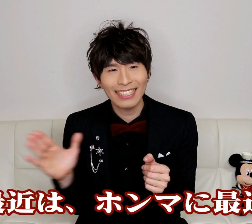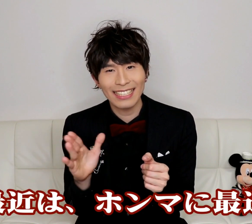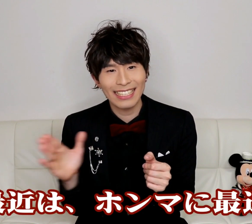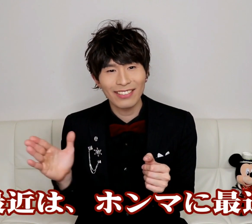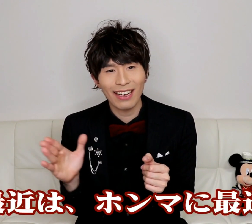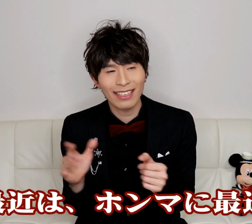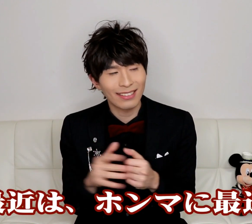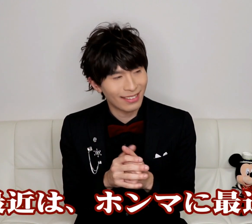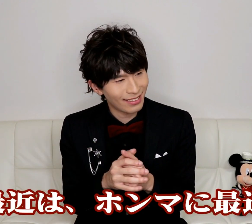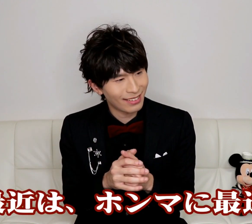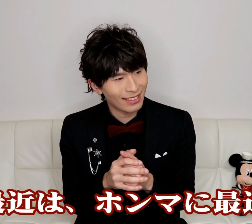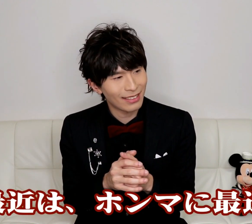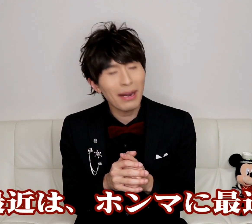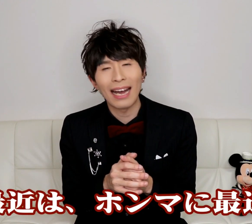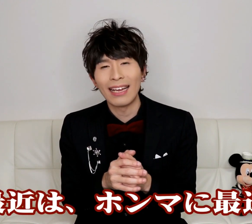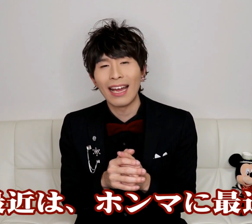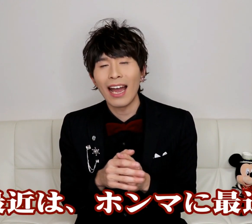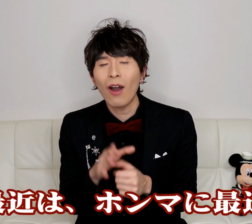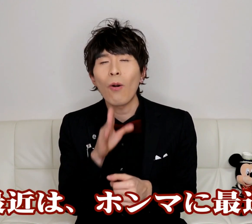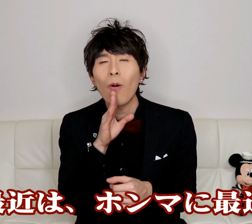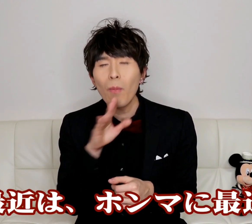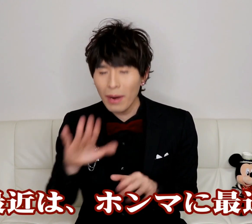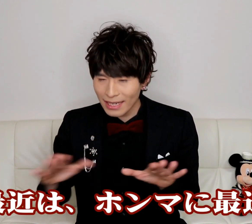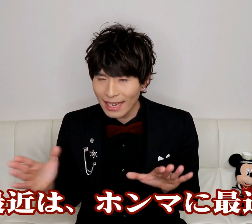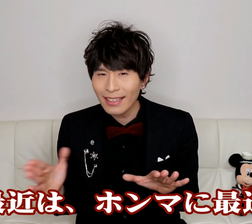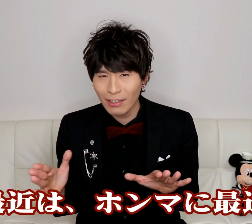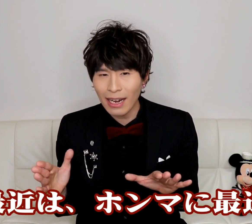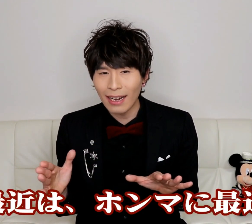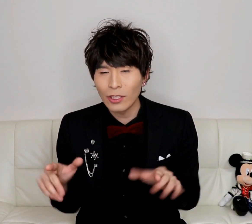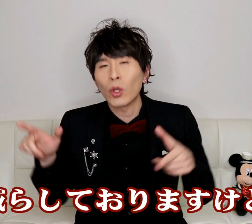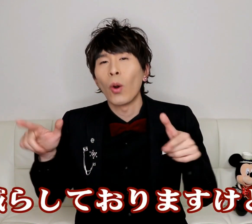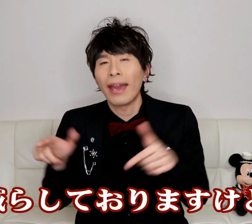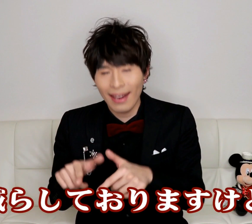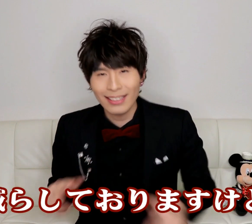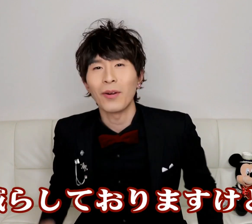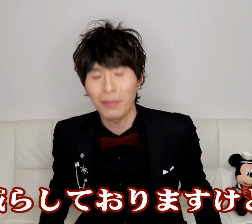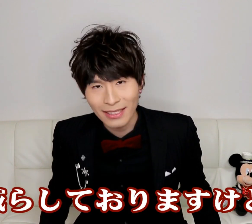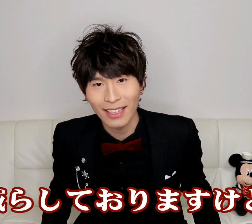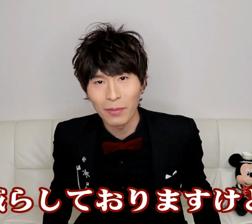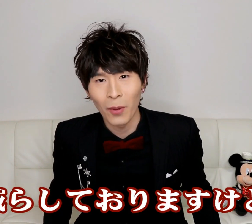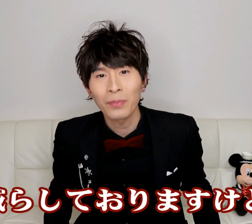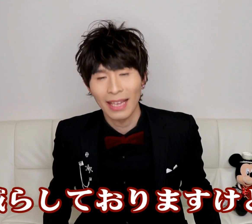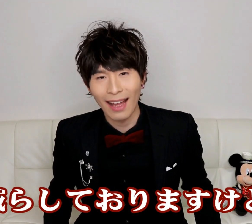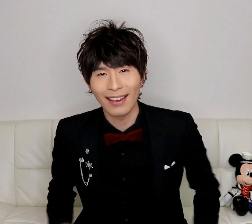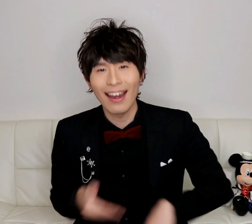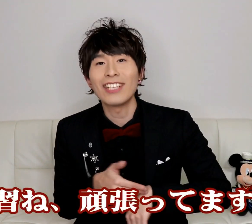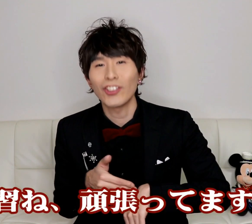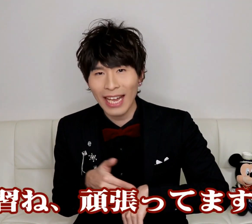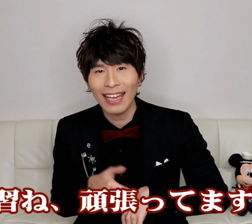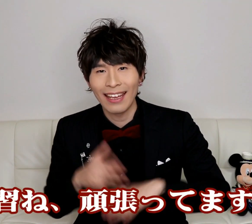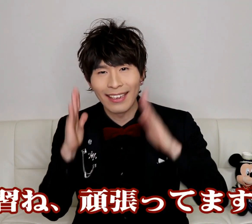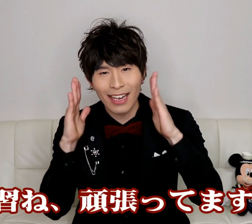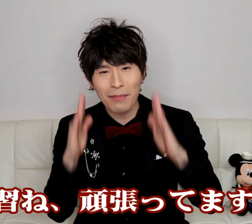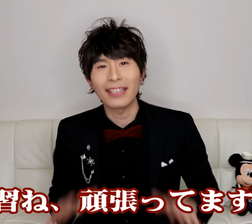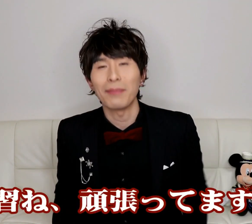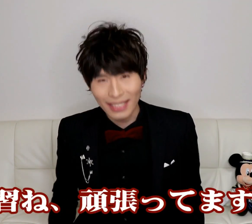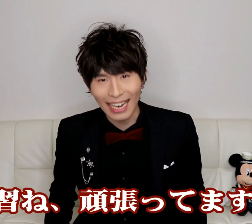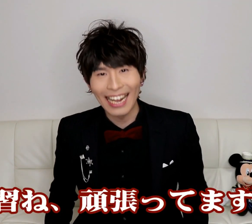最近はうーんまあほんまに最近はちょっと減らしておりますけどもはい練習ね頑張ってますから